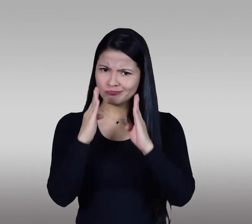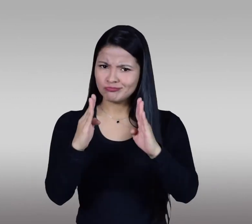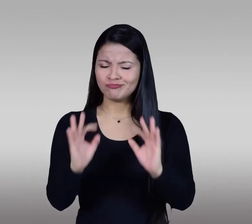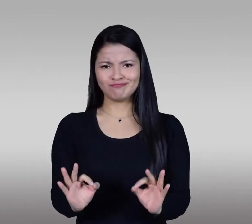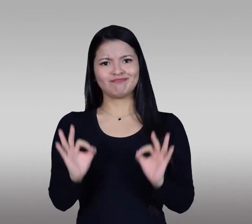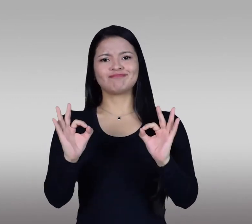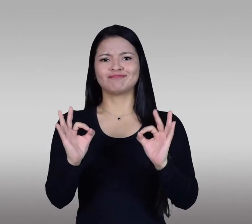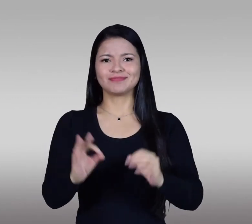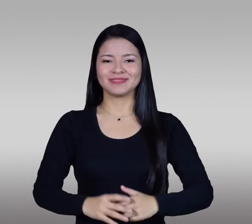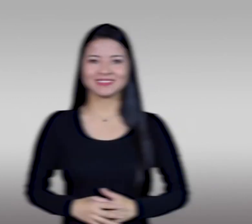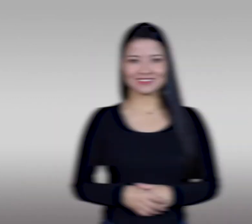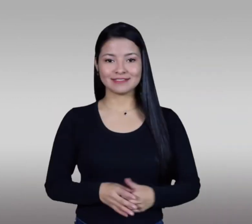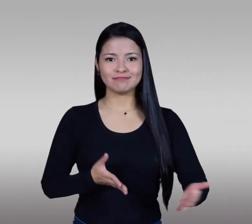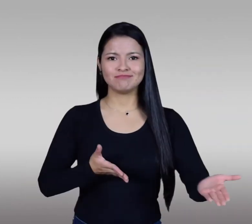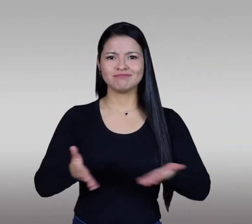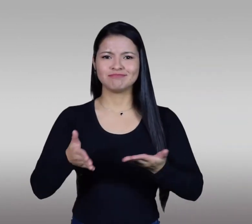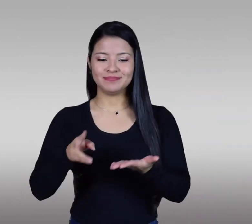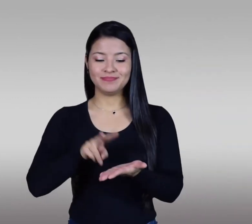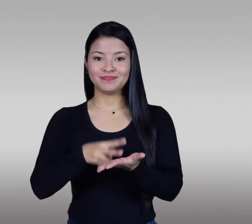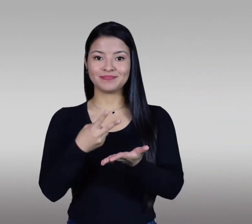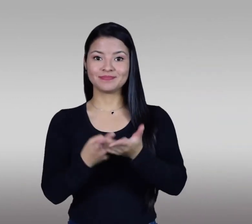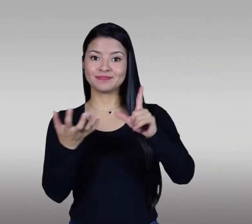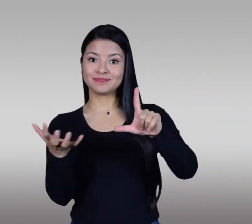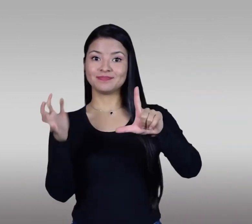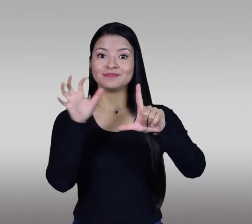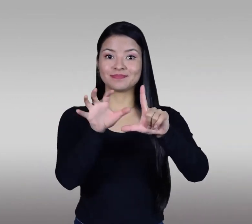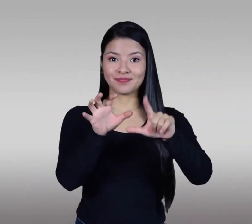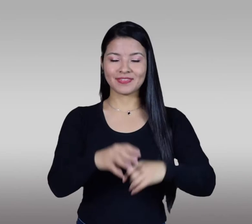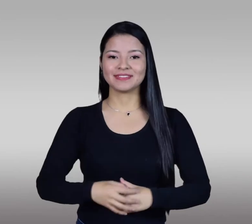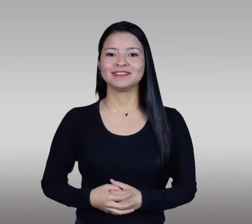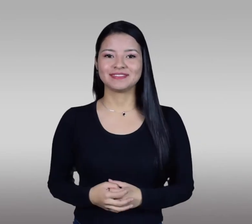una atención satisfactoria y de calidad. Servicio de interpretación para videos.